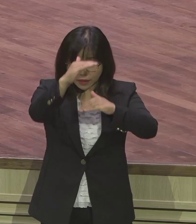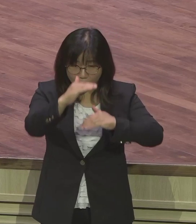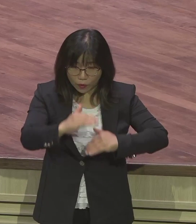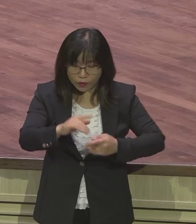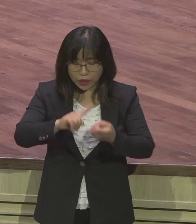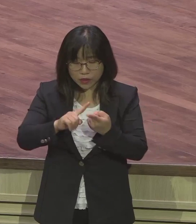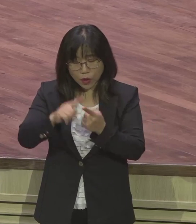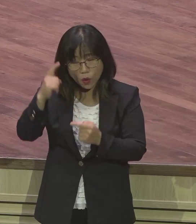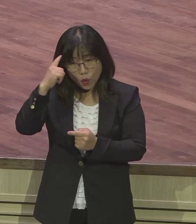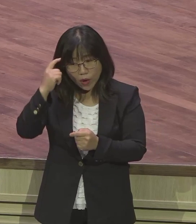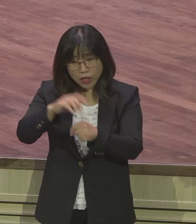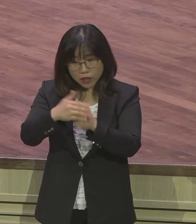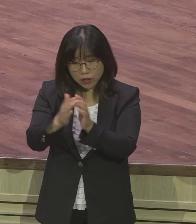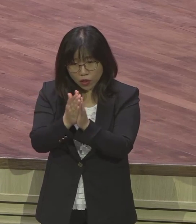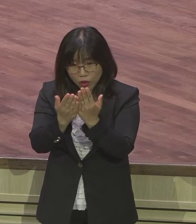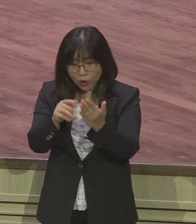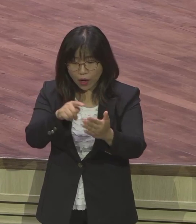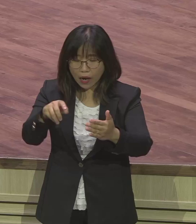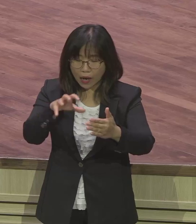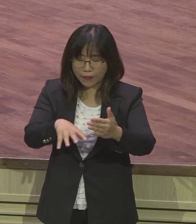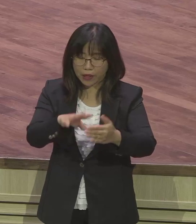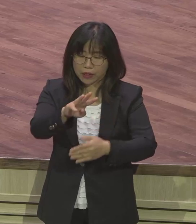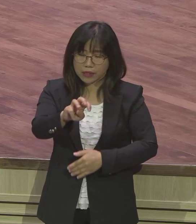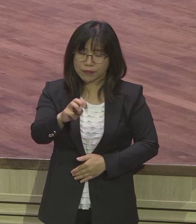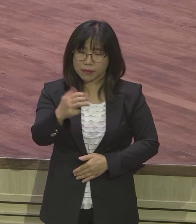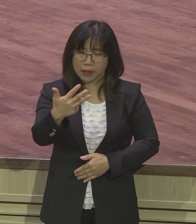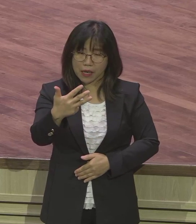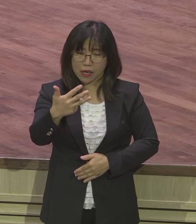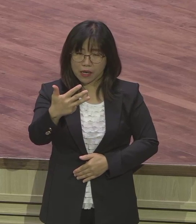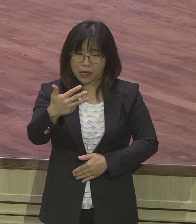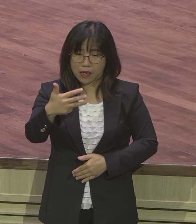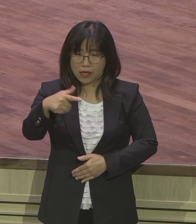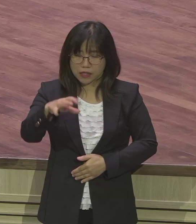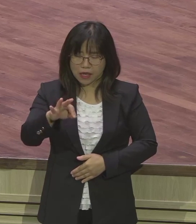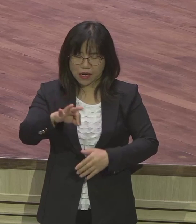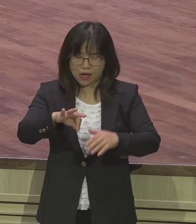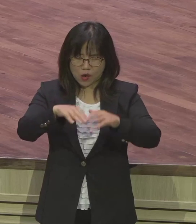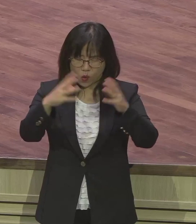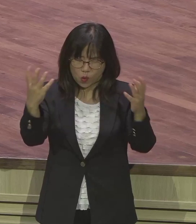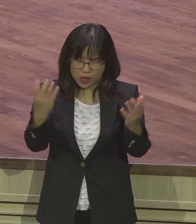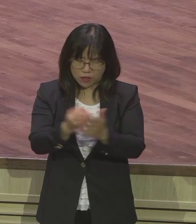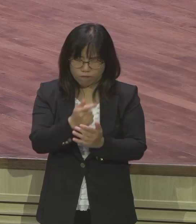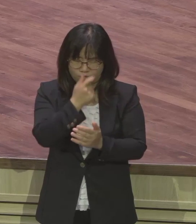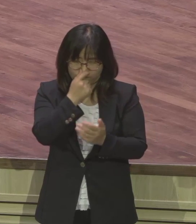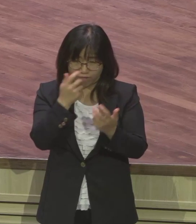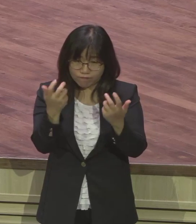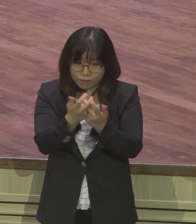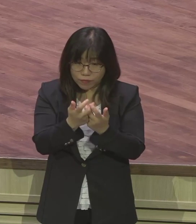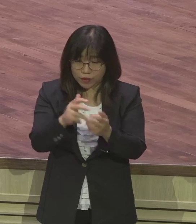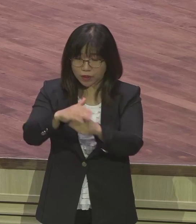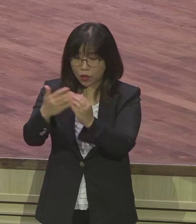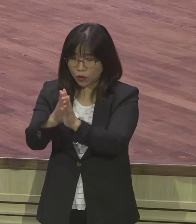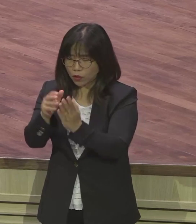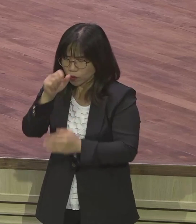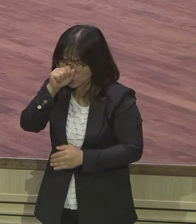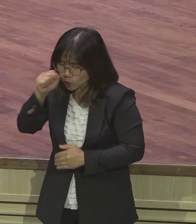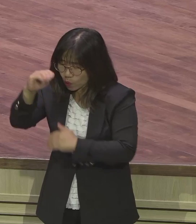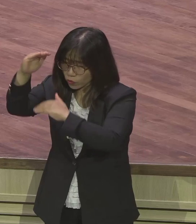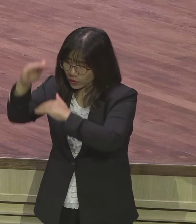38장 전체 얼마나 성경에 어마어마한 하늘을 두루마리 삼고 바다를 먹물 삼아도